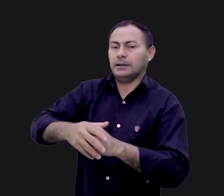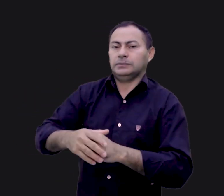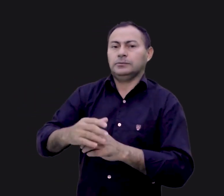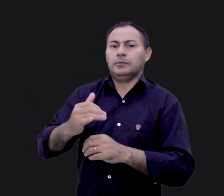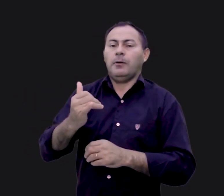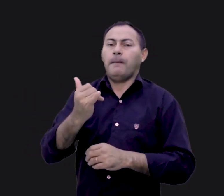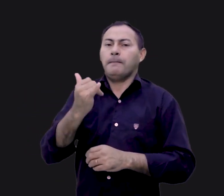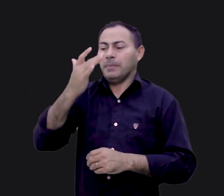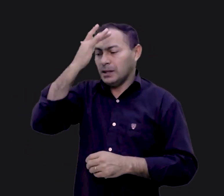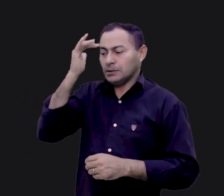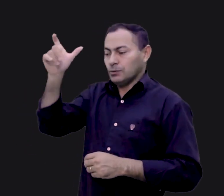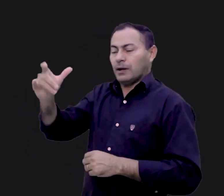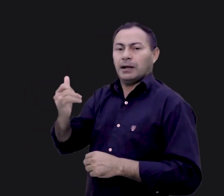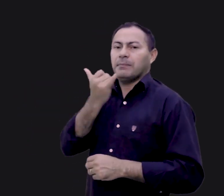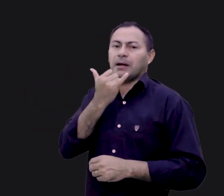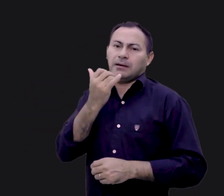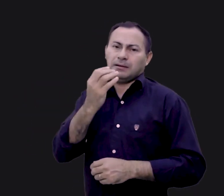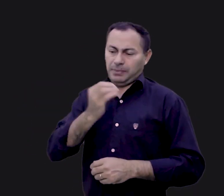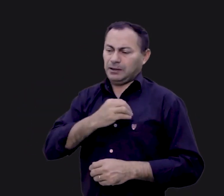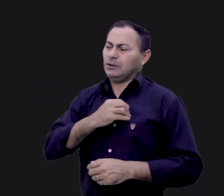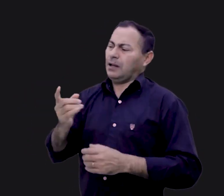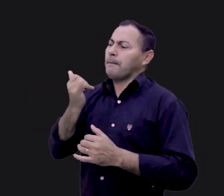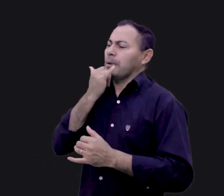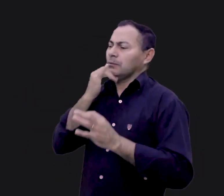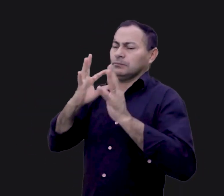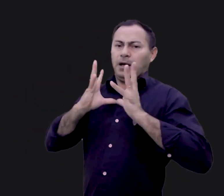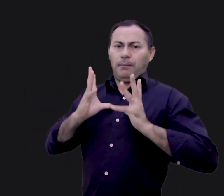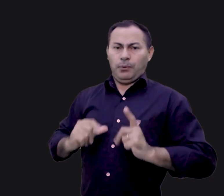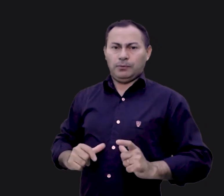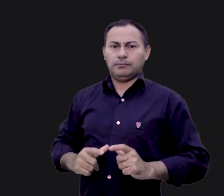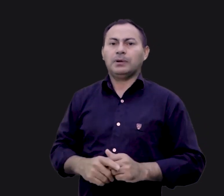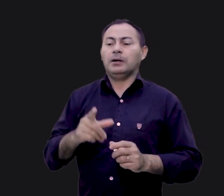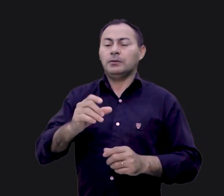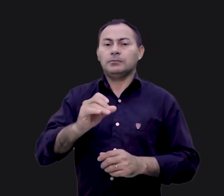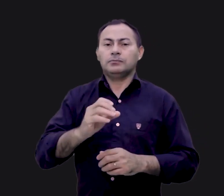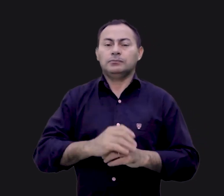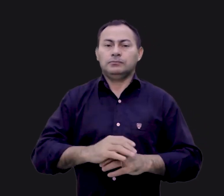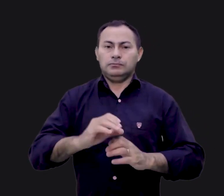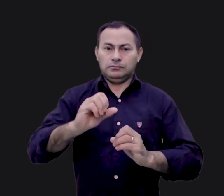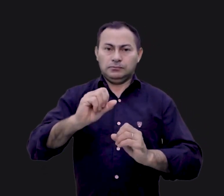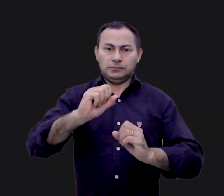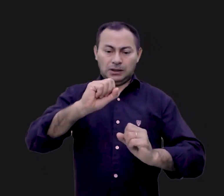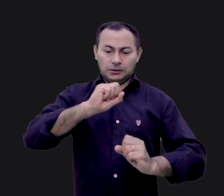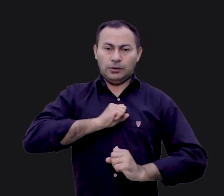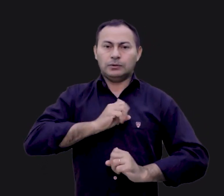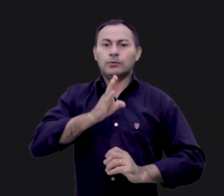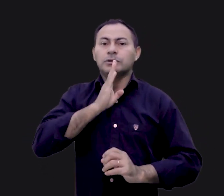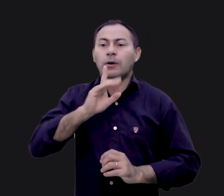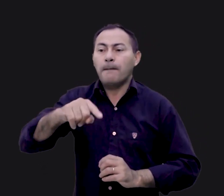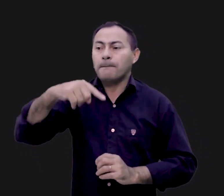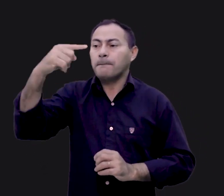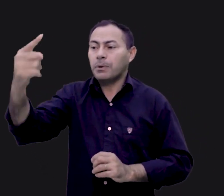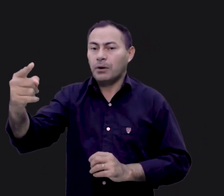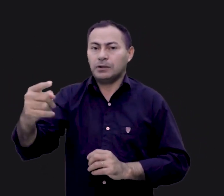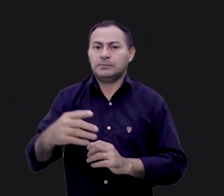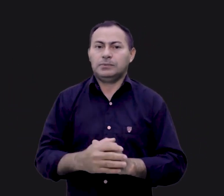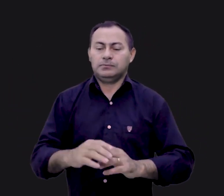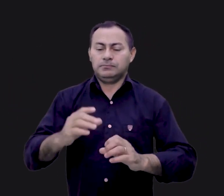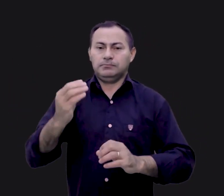declarado perdoado de seus pecados. Ali, o sacerdote conhecia o próximo pecador que havia ido buscar o perdão